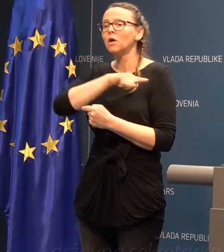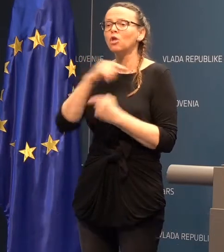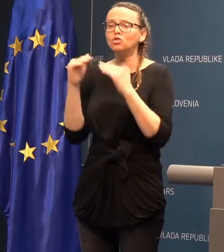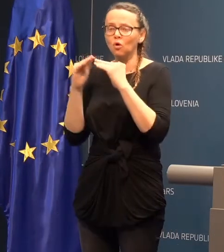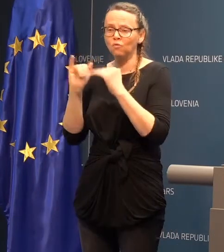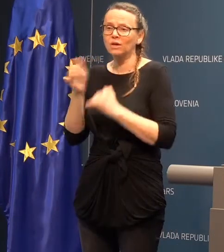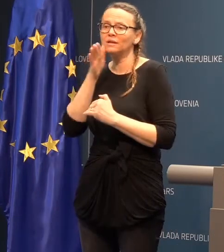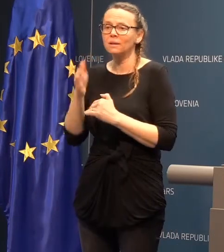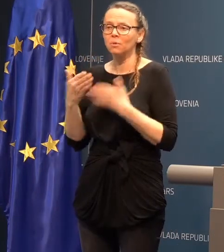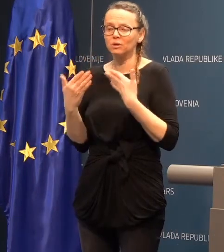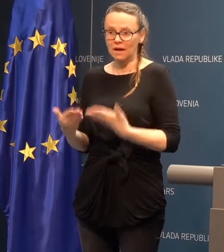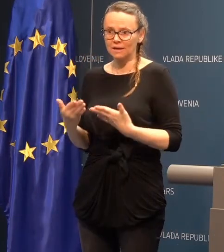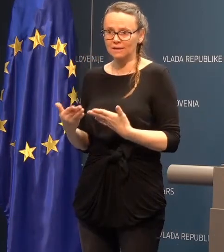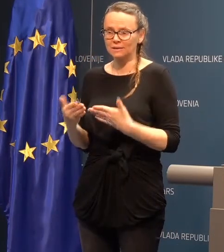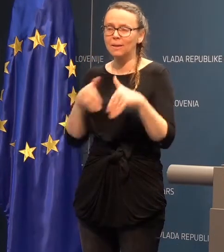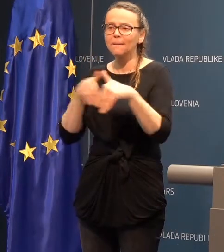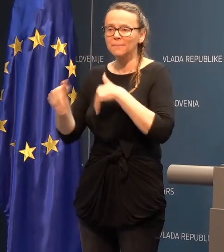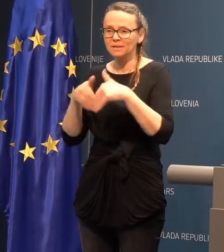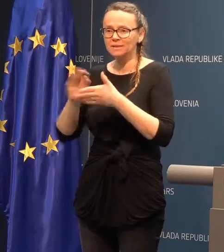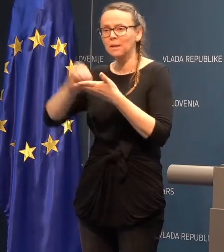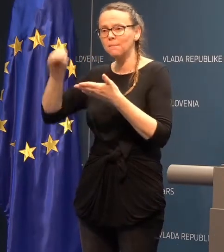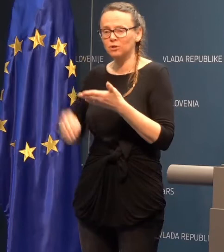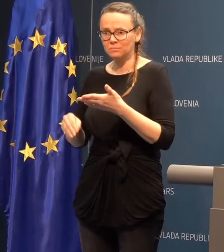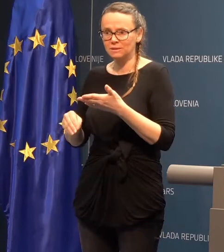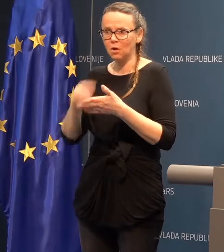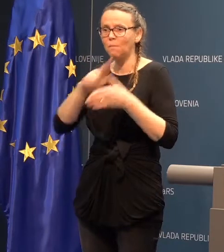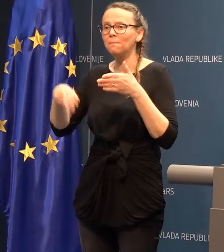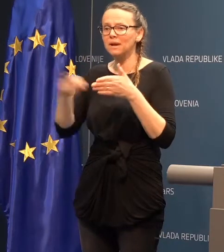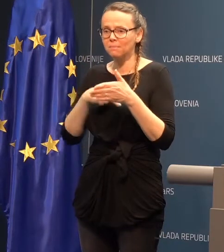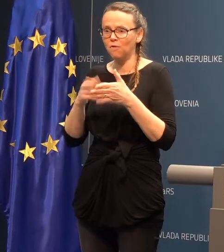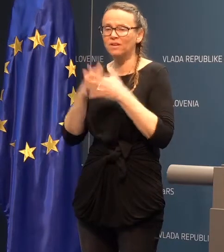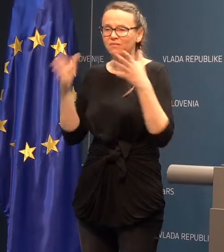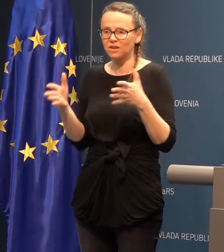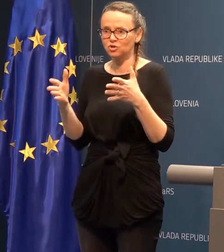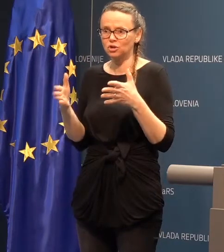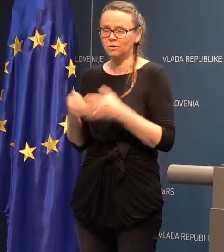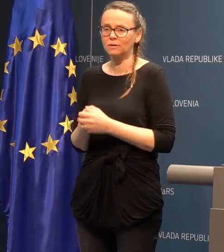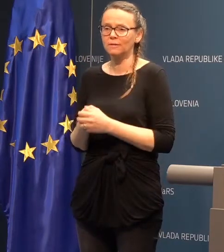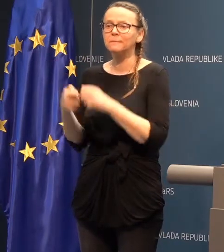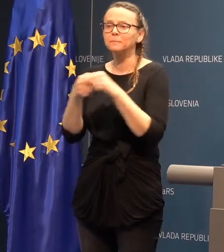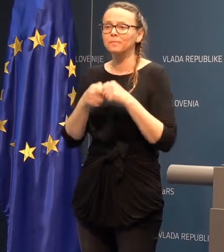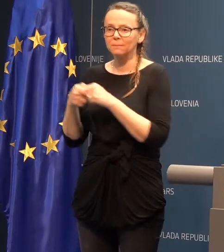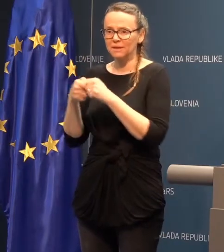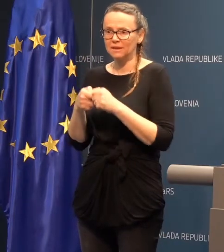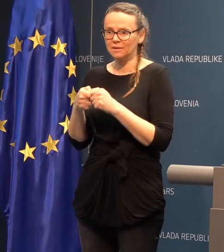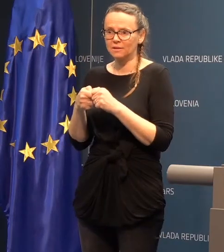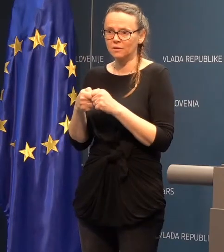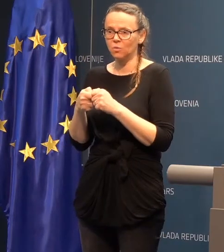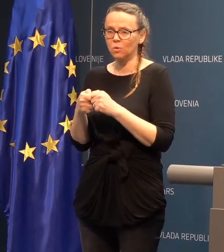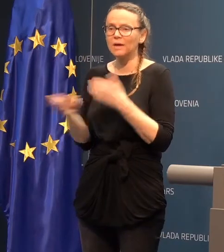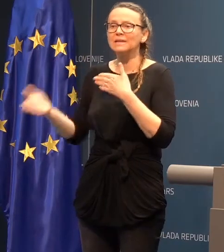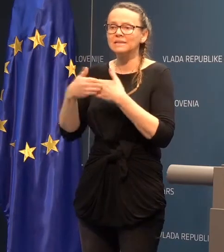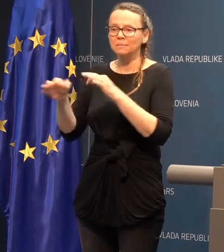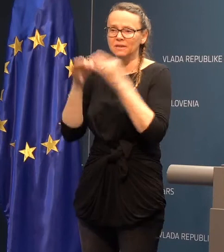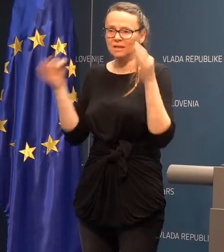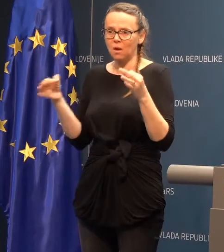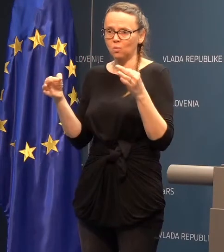da bo danes minister potisal prepoved večjih prireditev v zadnjih javnih